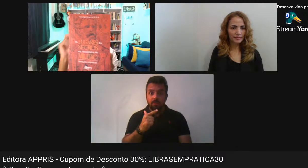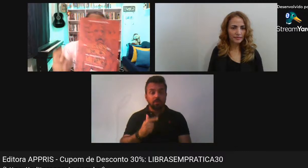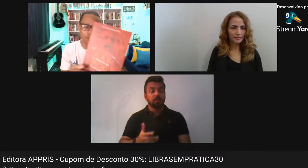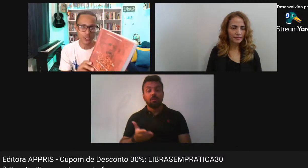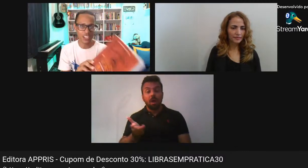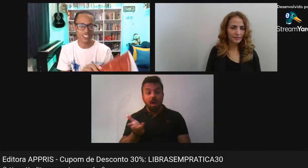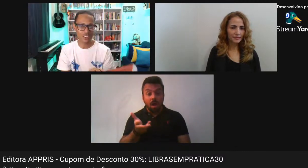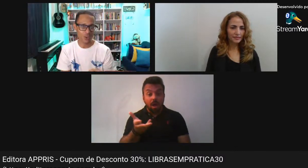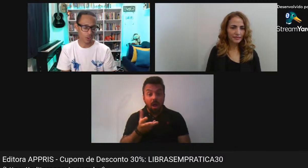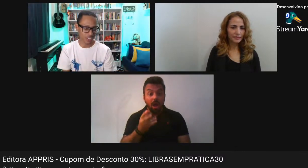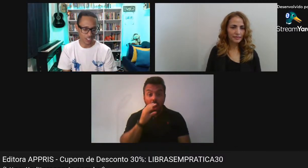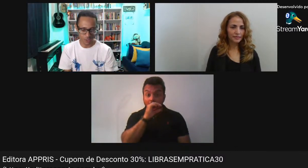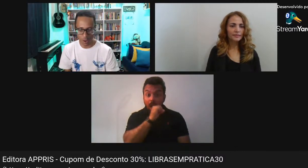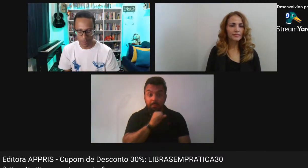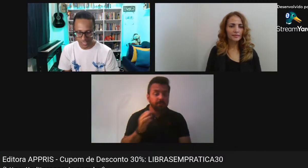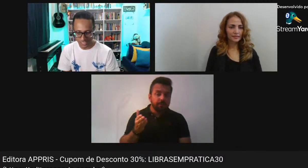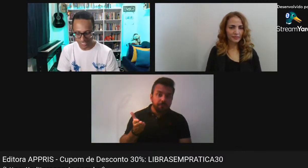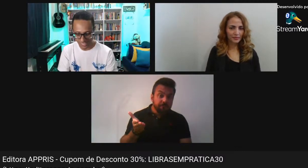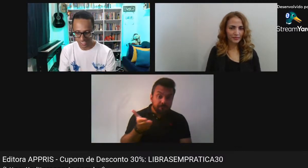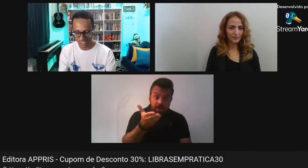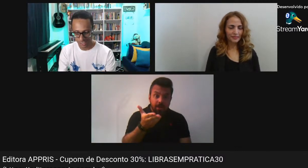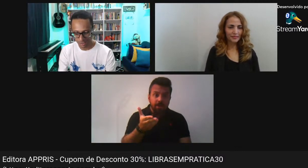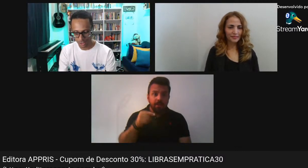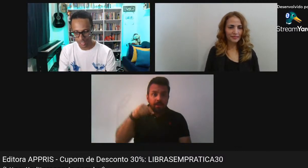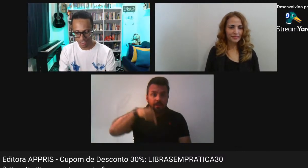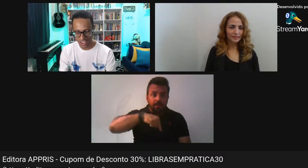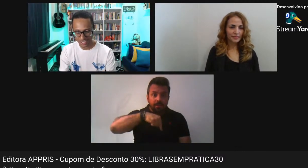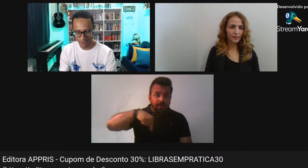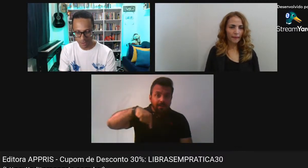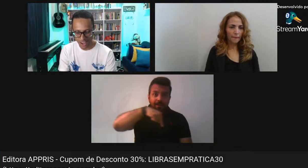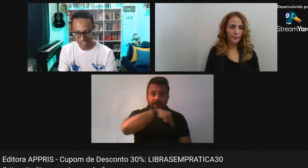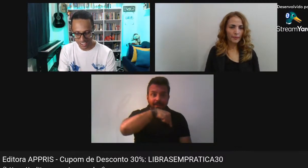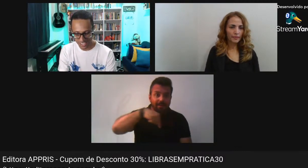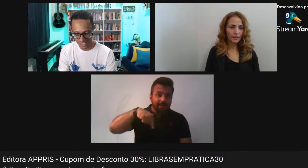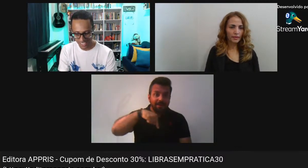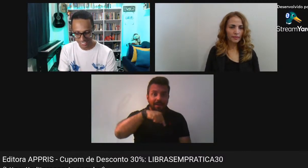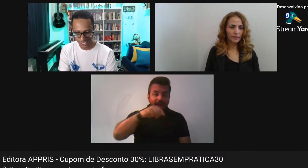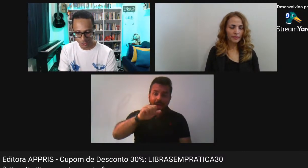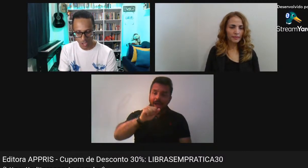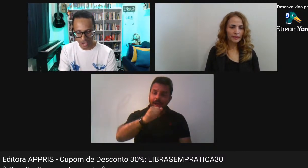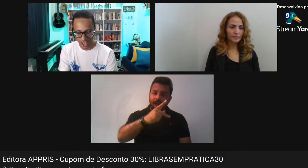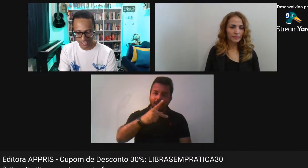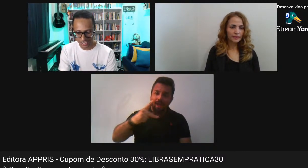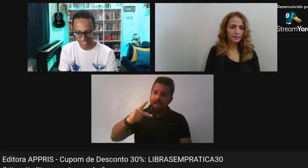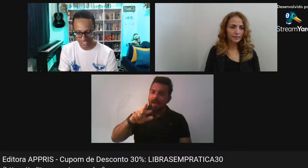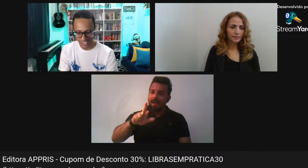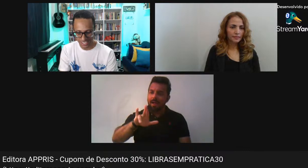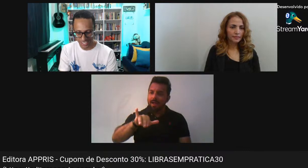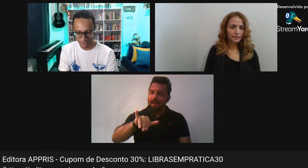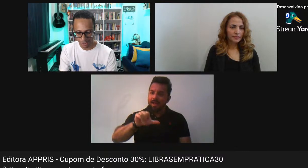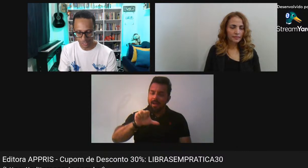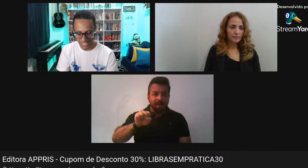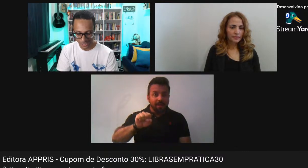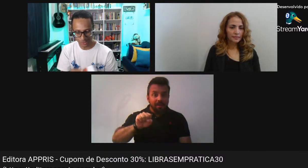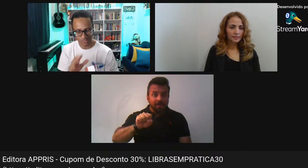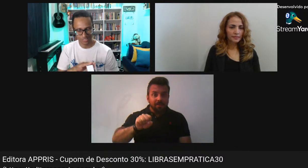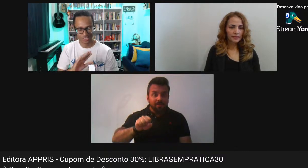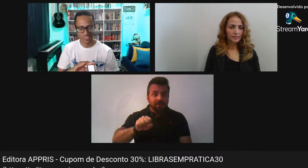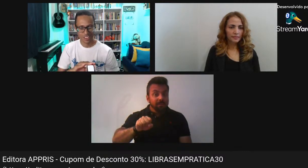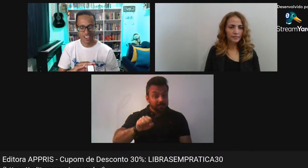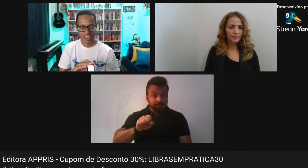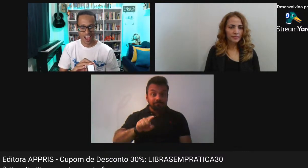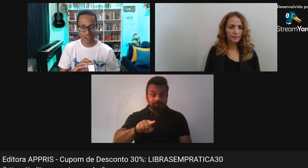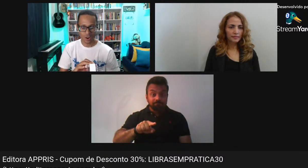30% de desconto Editora Pris Você vai receber aí Na sua casa Esse livro lindo